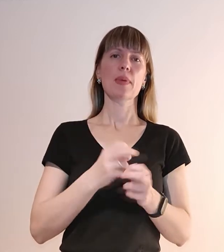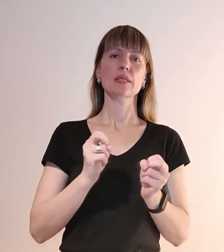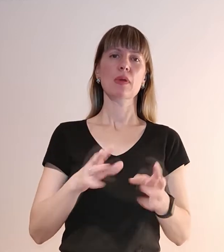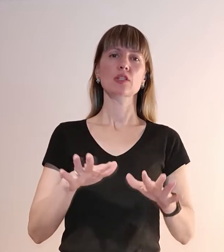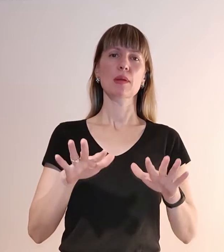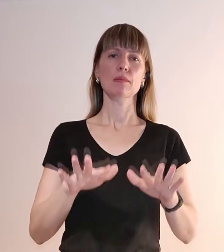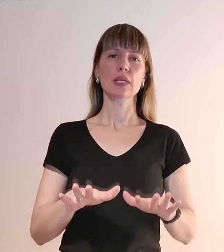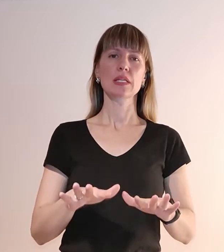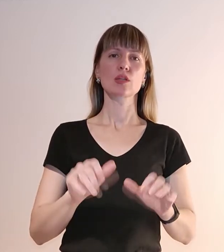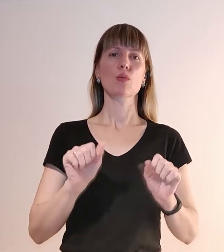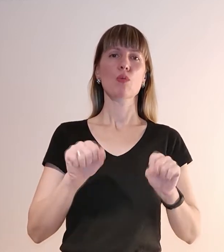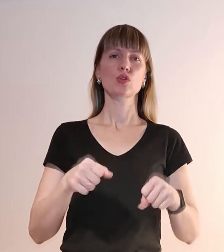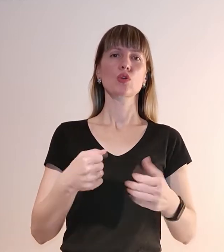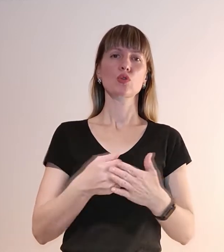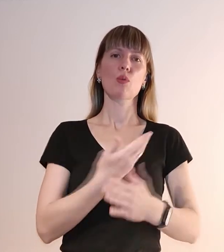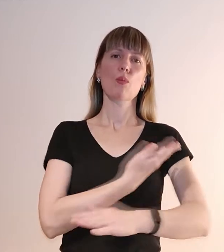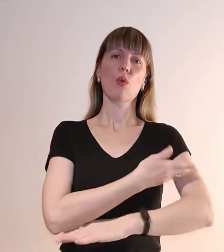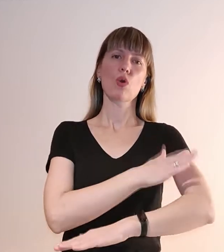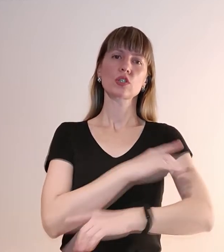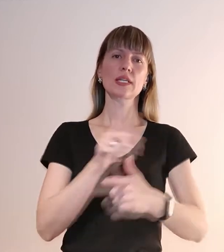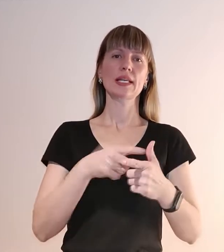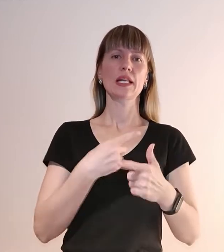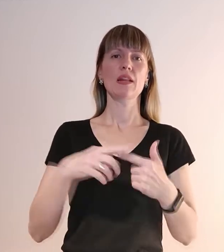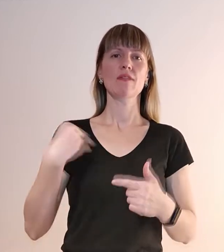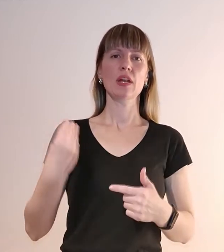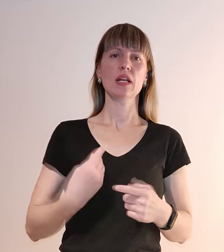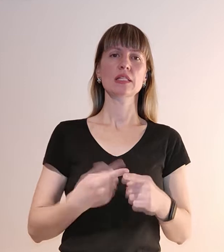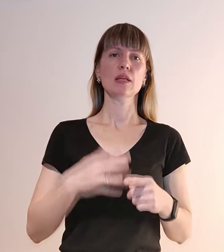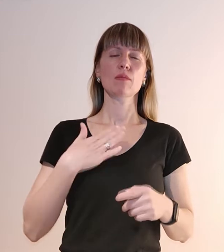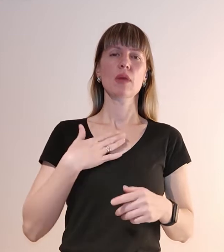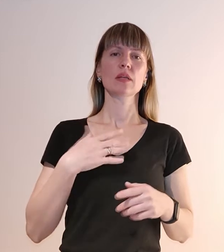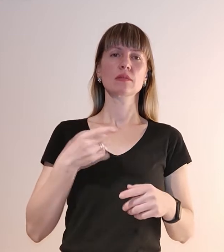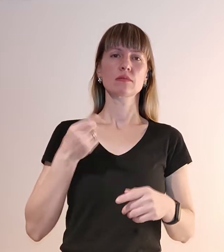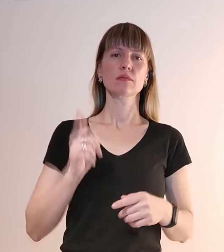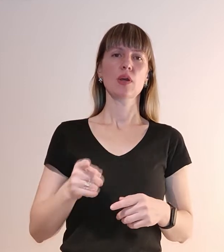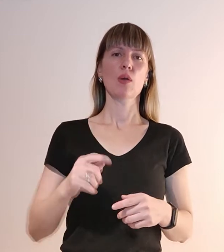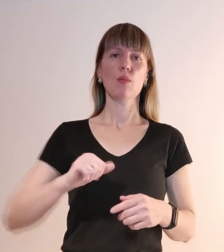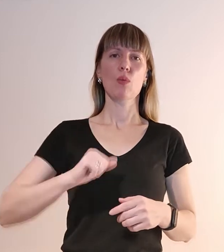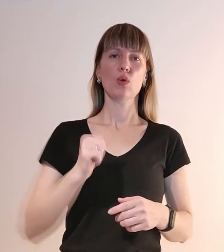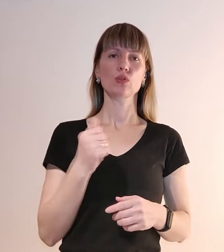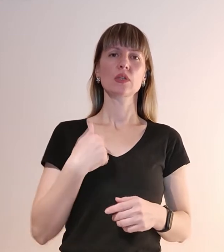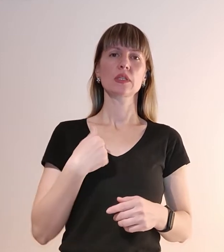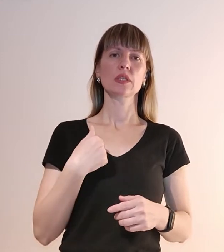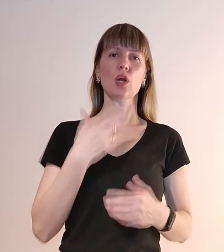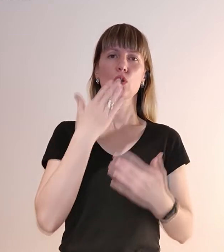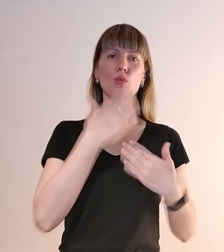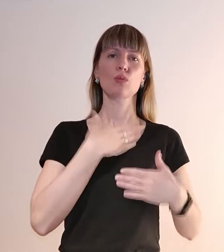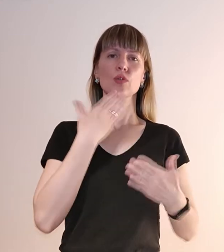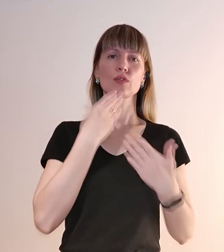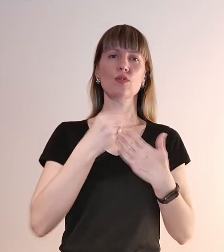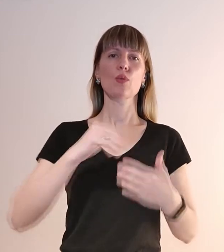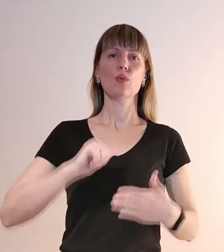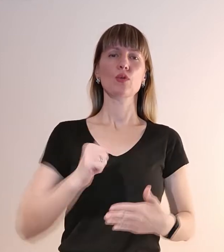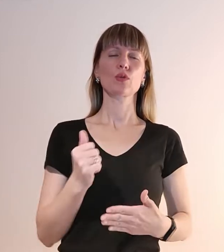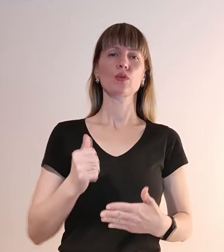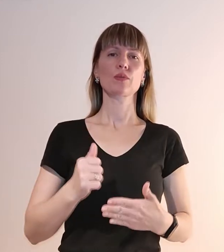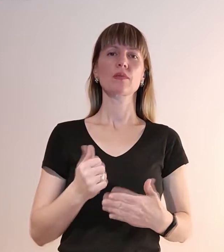місце, можливо до Польщі або до Франції. Це моя справжня подруга і я люблю свою подругу. Так, моя